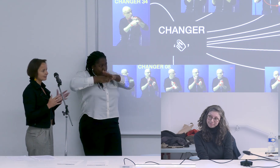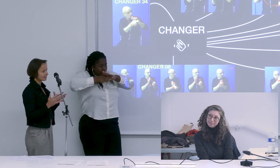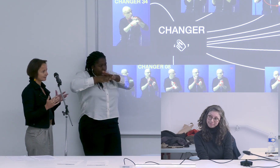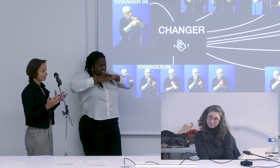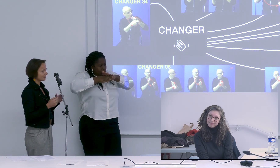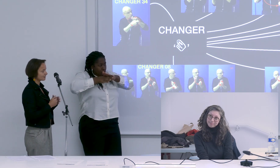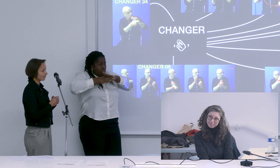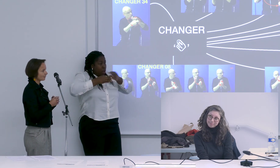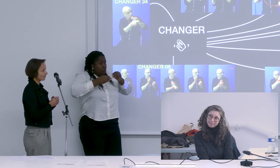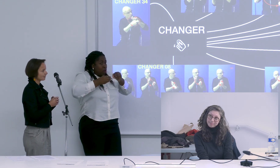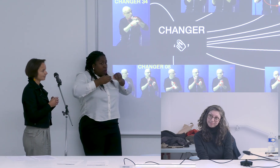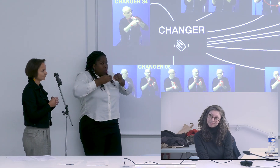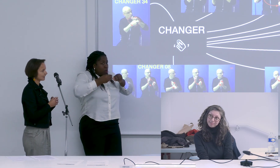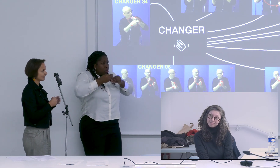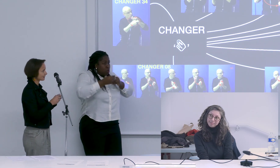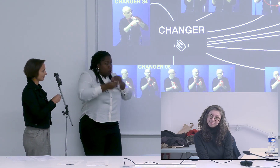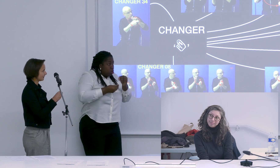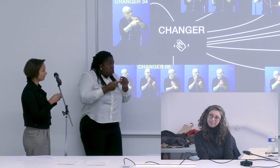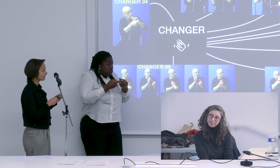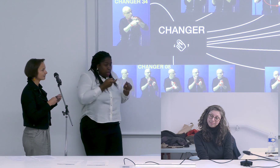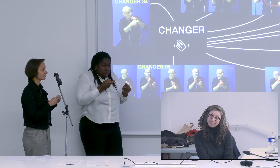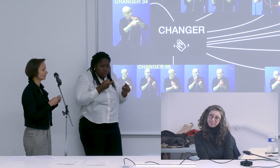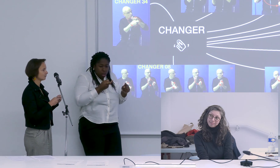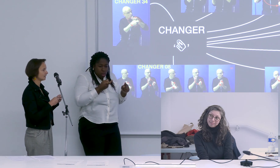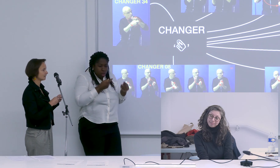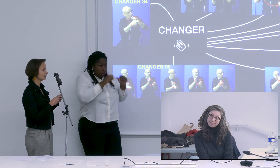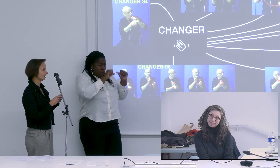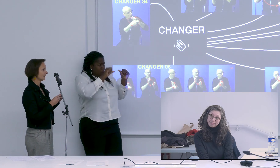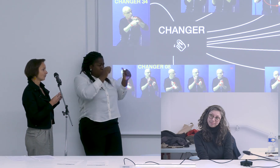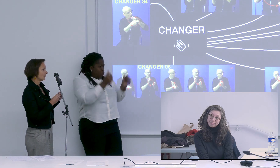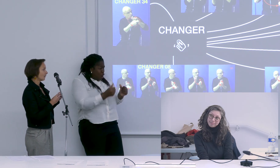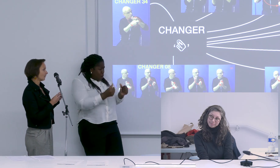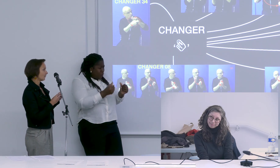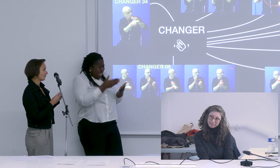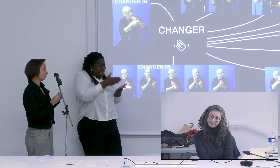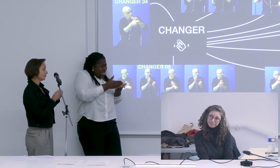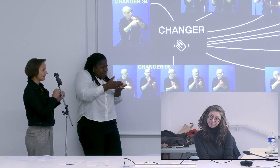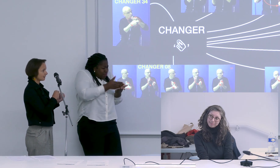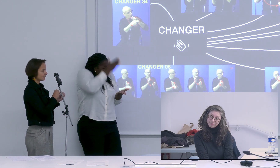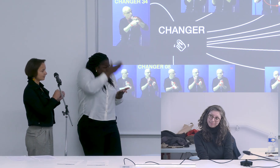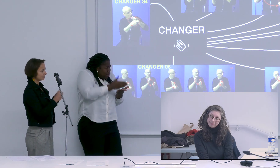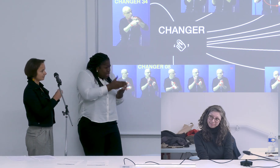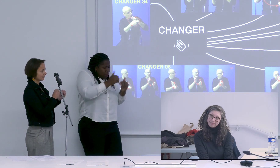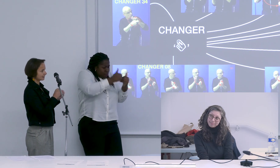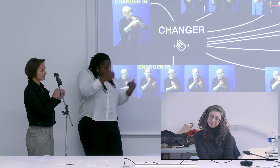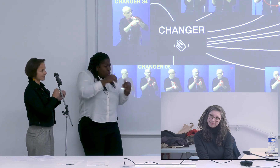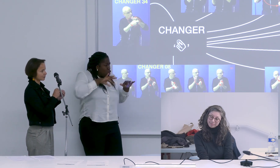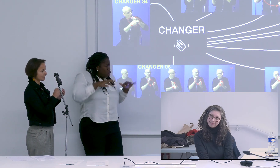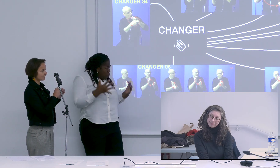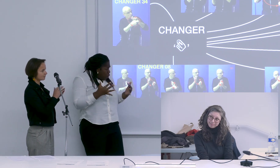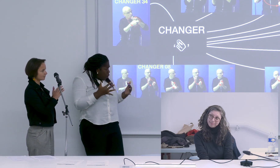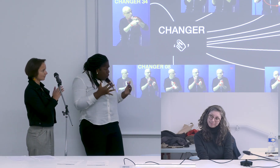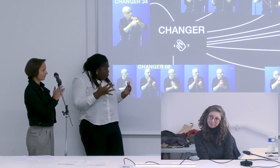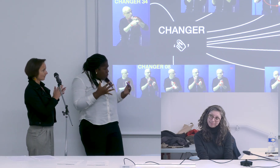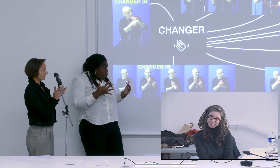s'arrêtent ces définitions ou s'arrêtent les limites de cette unité ou bien est-ce qu'il s